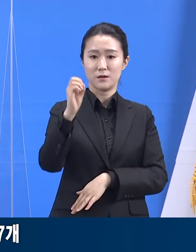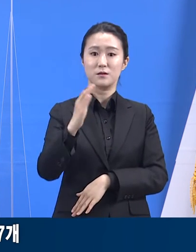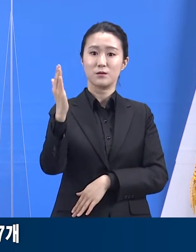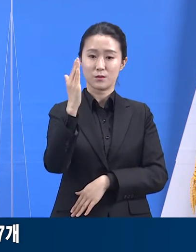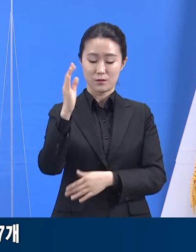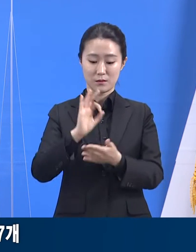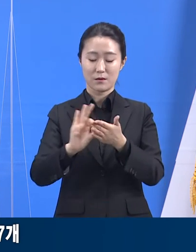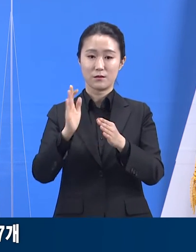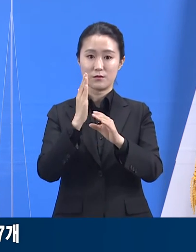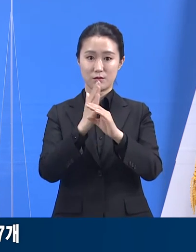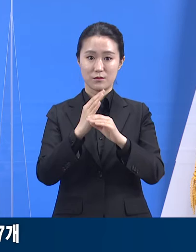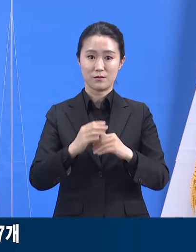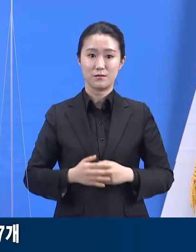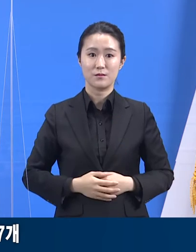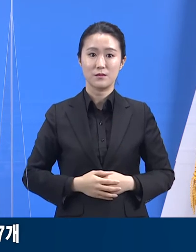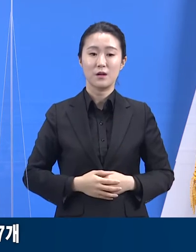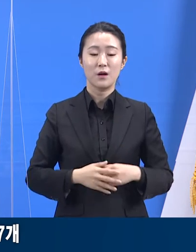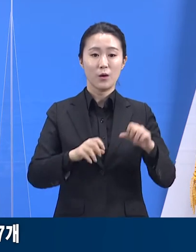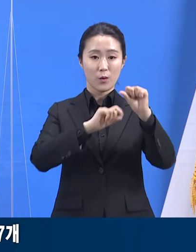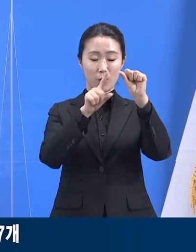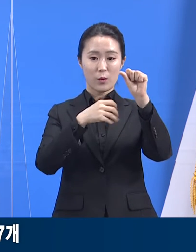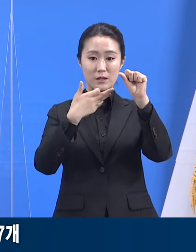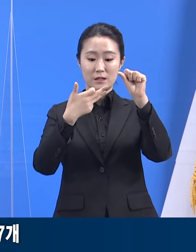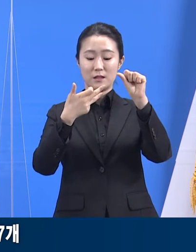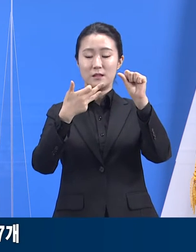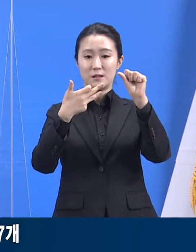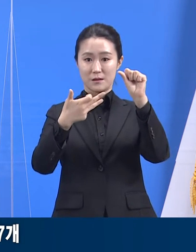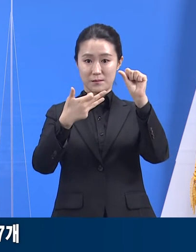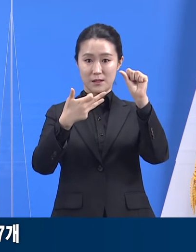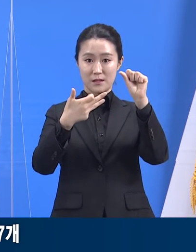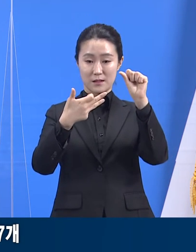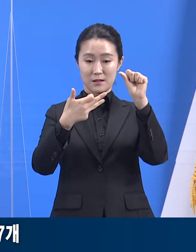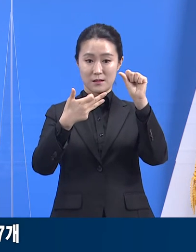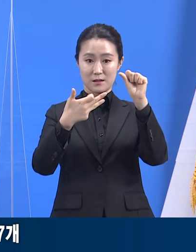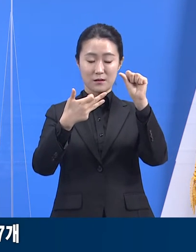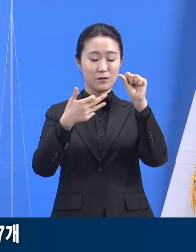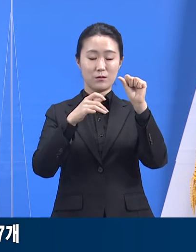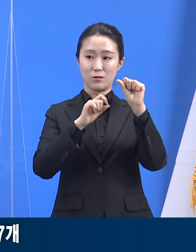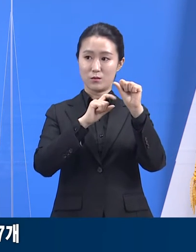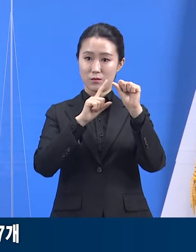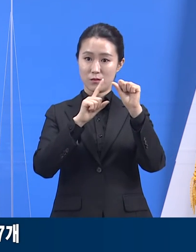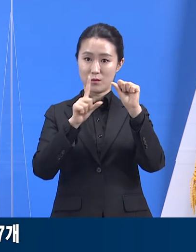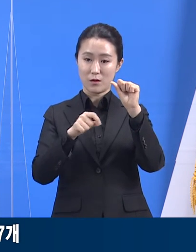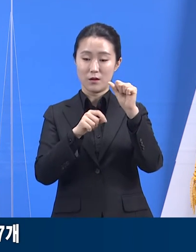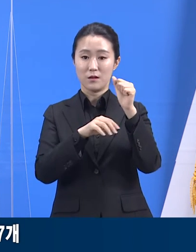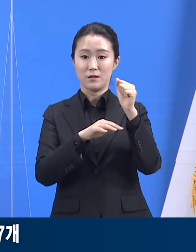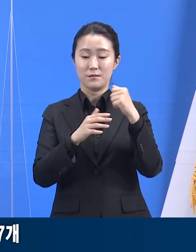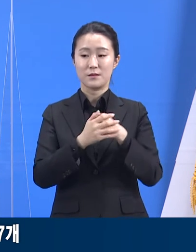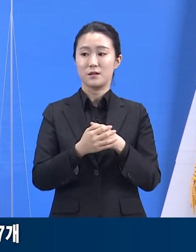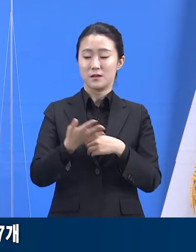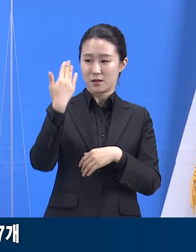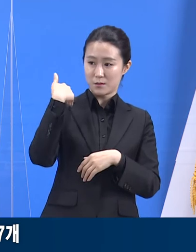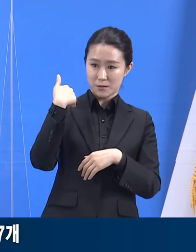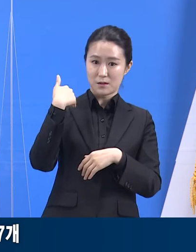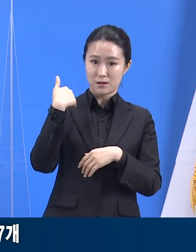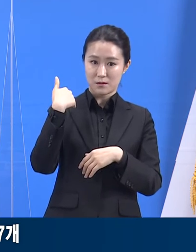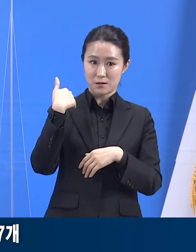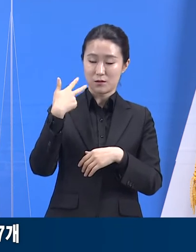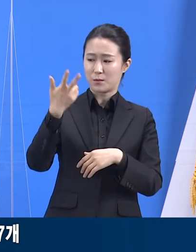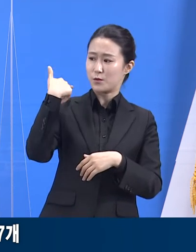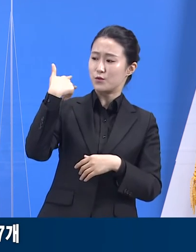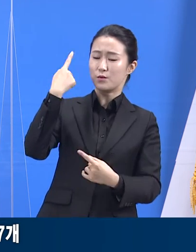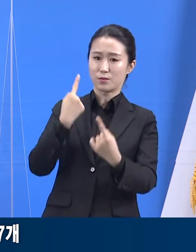5월 24일 18시 기준 47.5% 대비 2.9%포인트 감소했습니다.